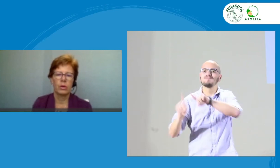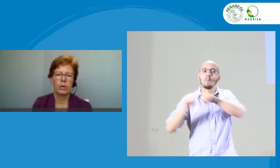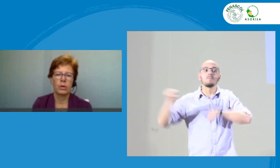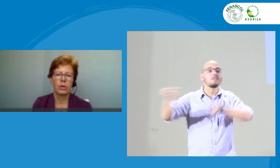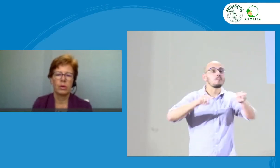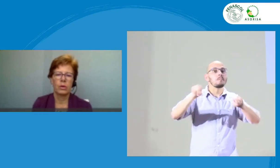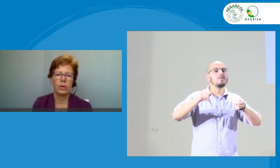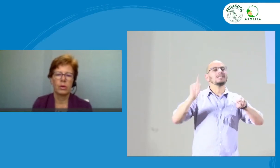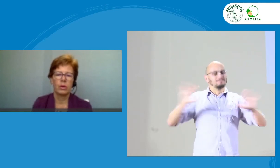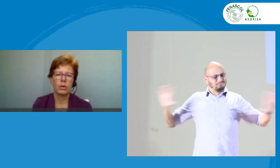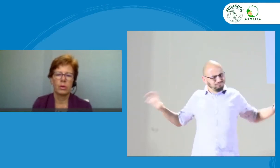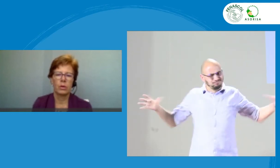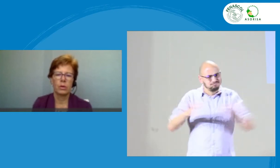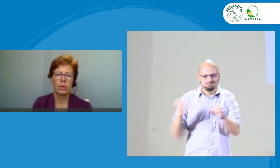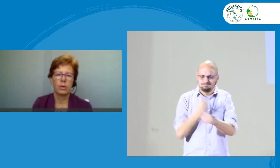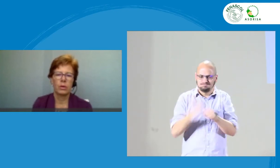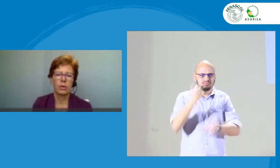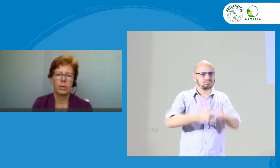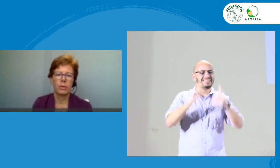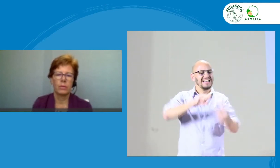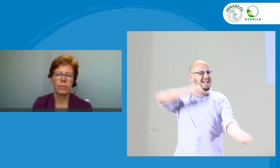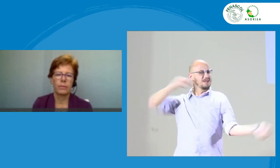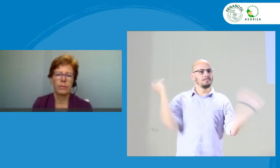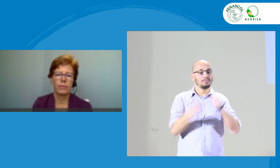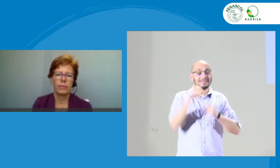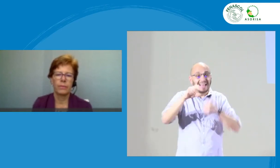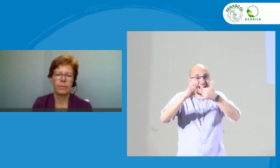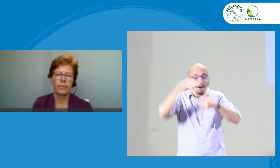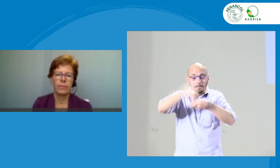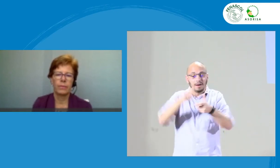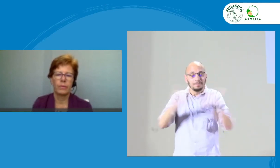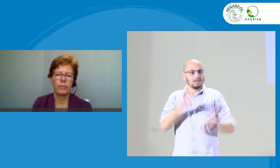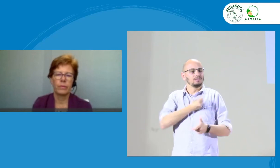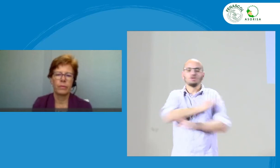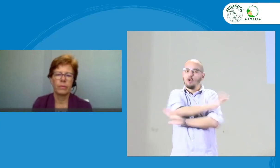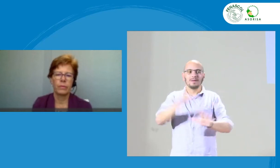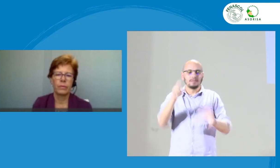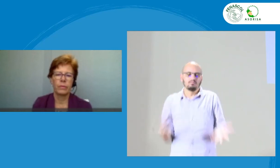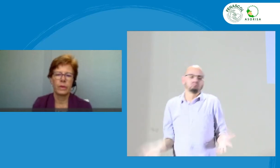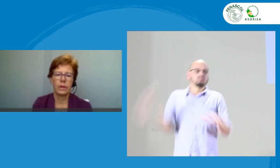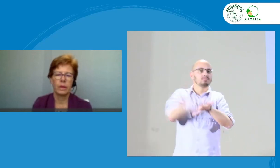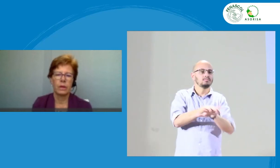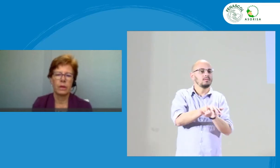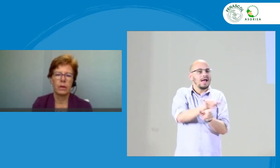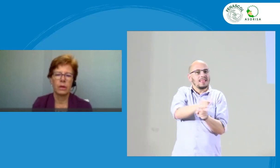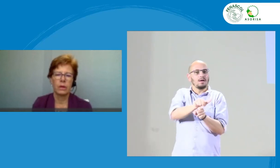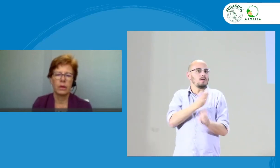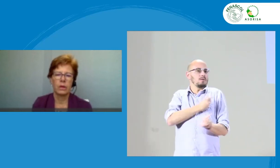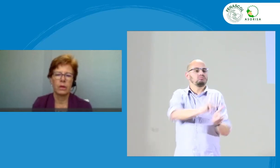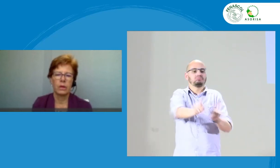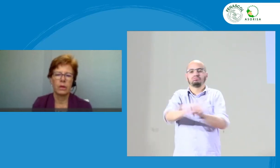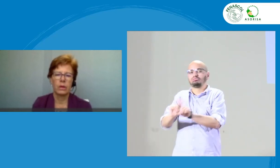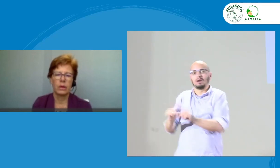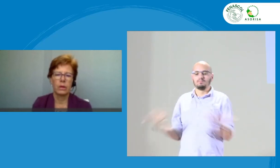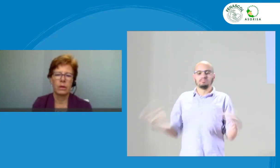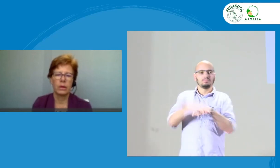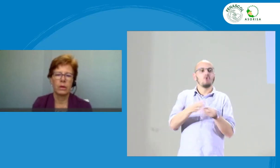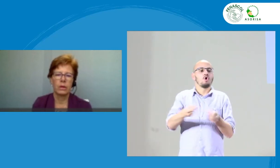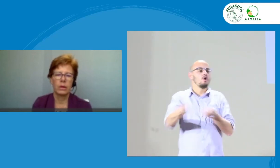favor, y no pasa nada. Entonces necesitamos como comunidad unirnos desde las diferentes entidades o organizaciones para